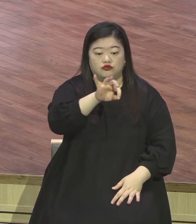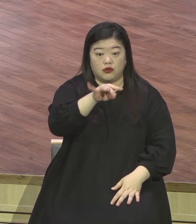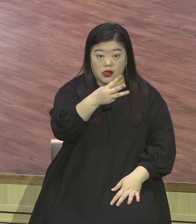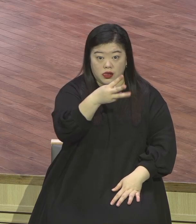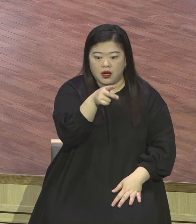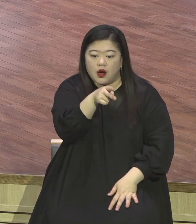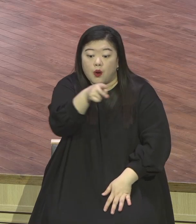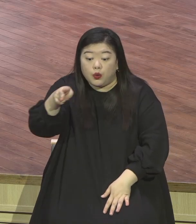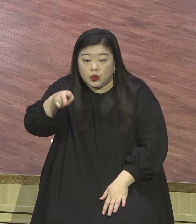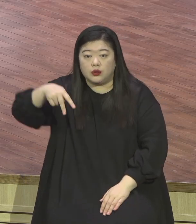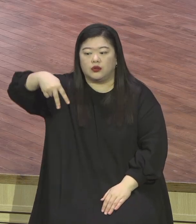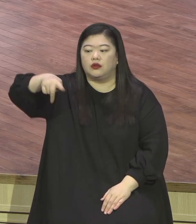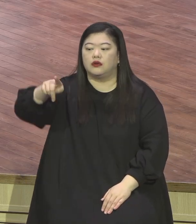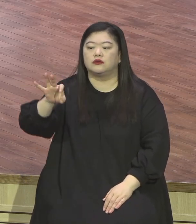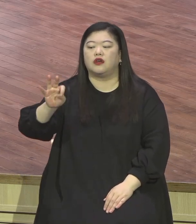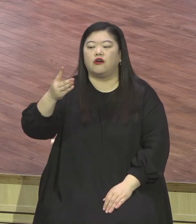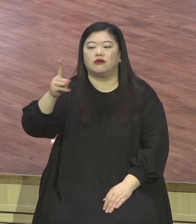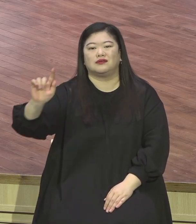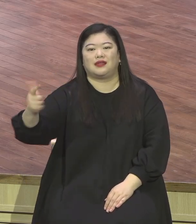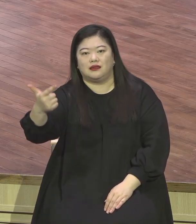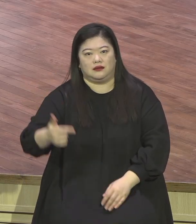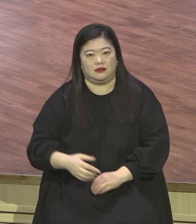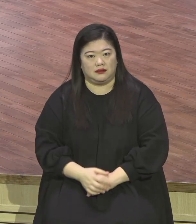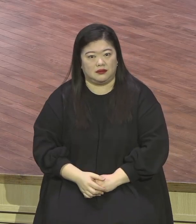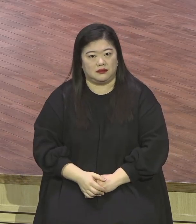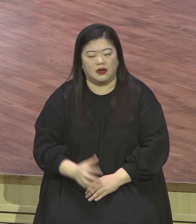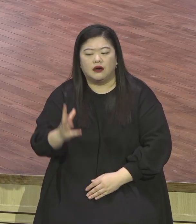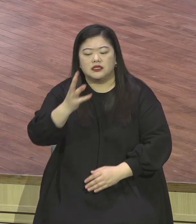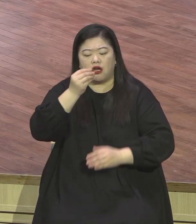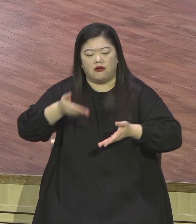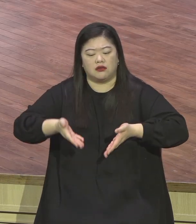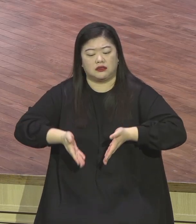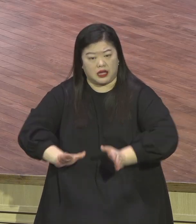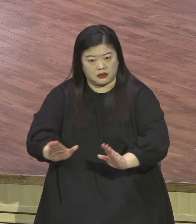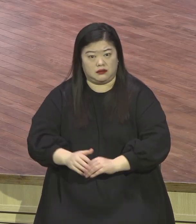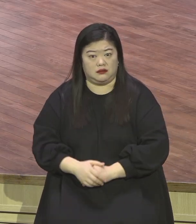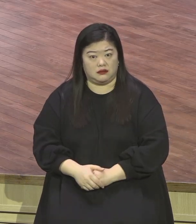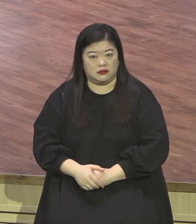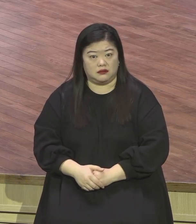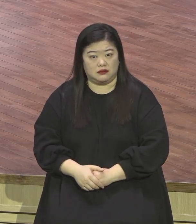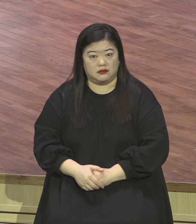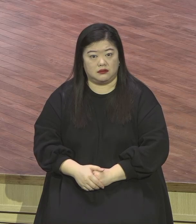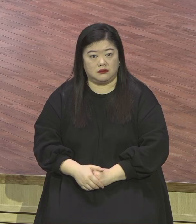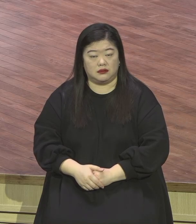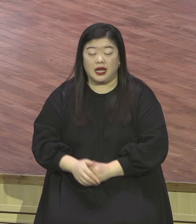이게 성탄의 본질이에요 성탄이 뭡니까 하나님이 나와 함께 하신다